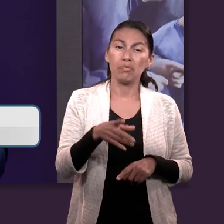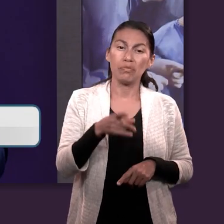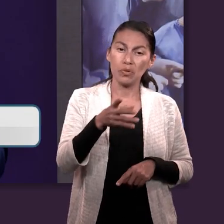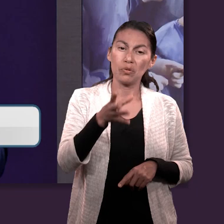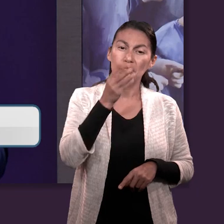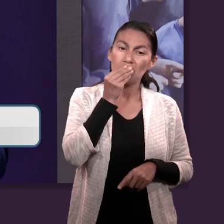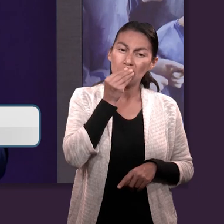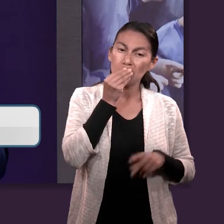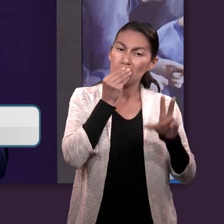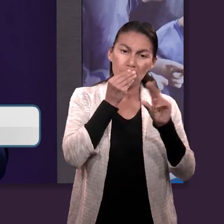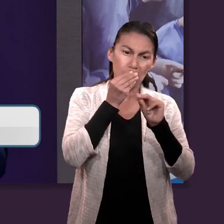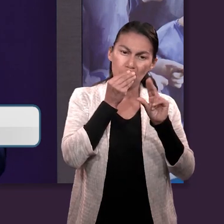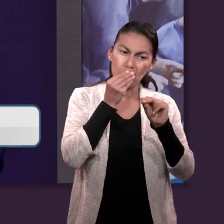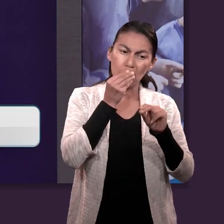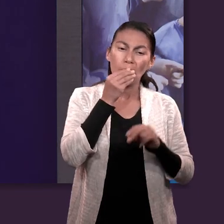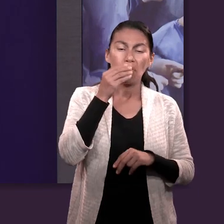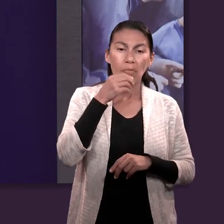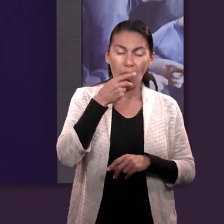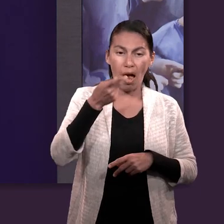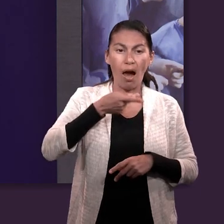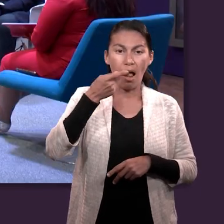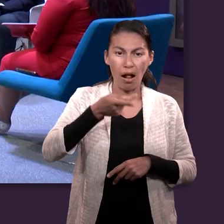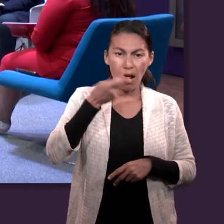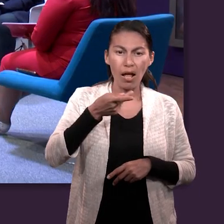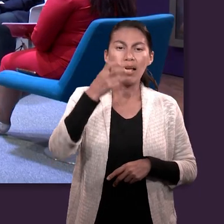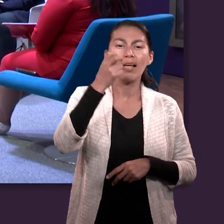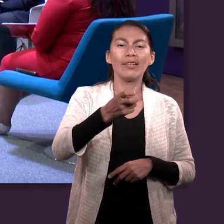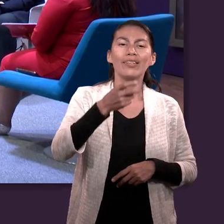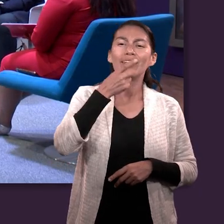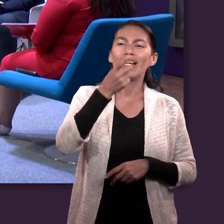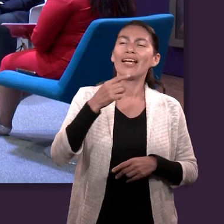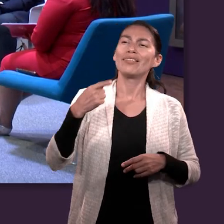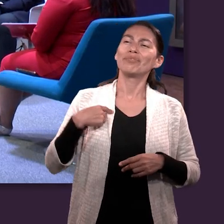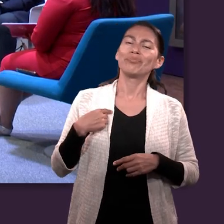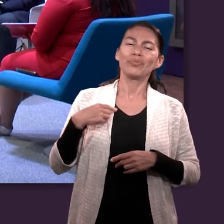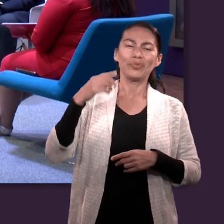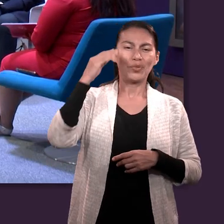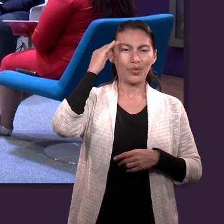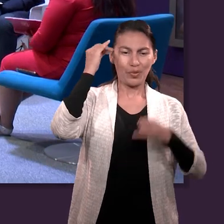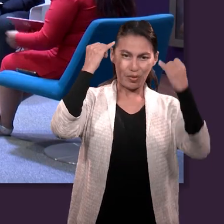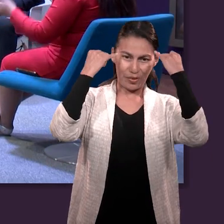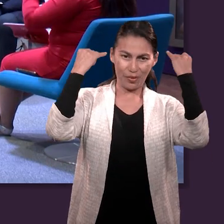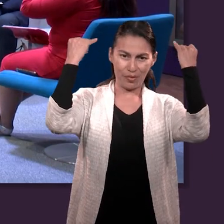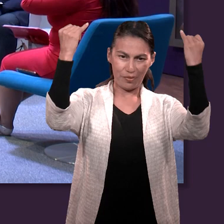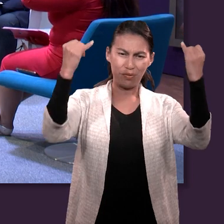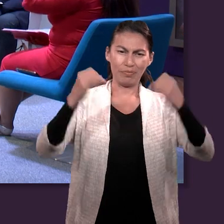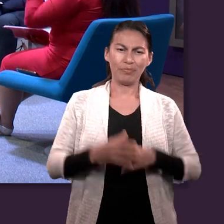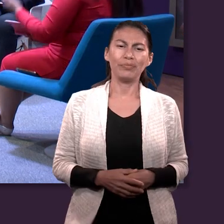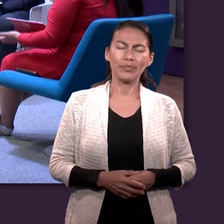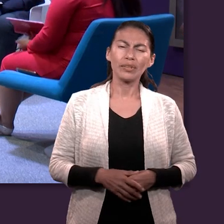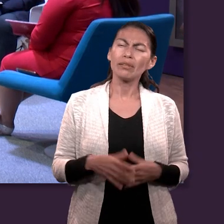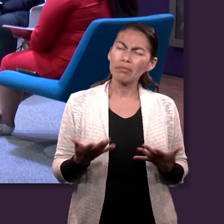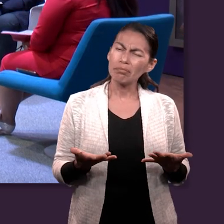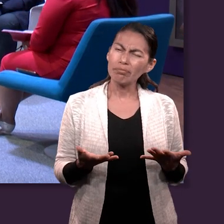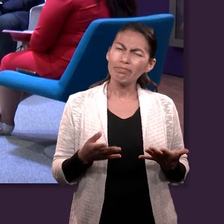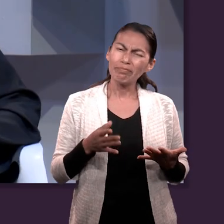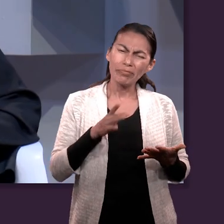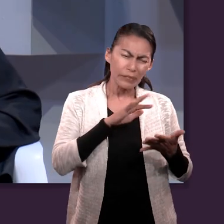Muchas gracias. Si leemos estos versículos, ¿por qué Ezequiel pasó por este